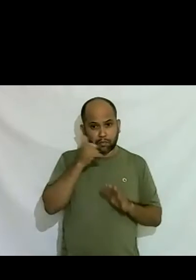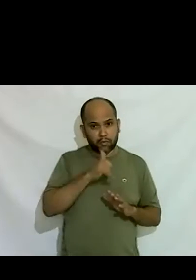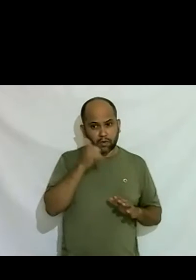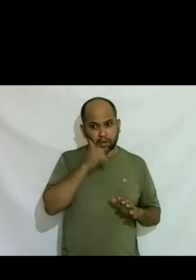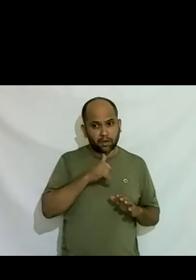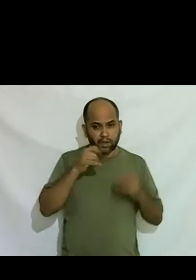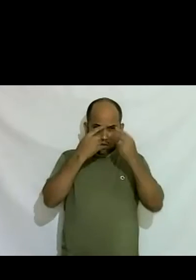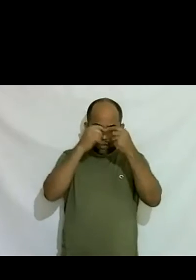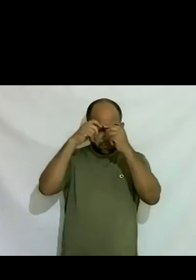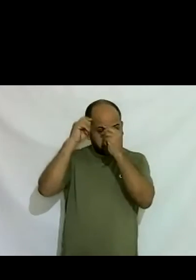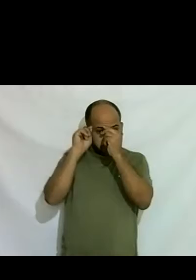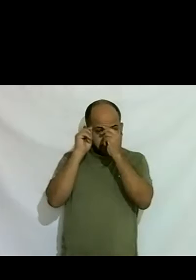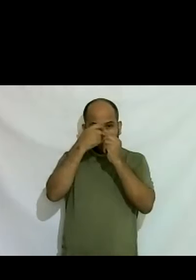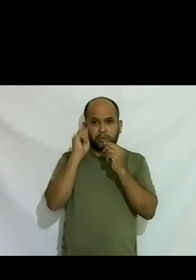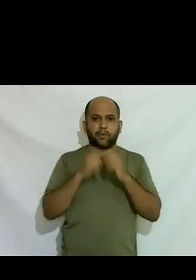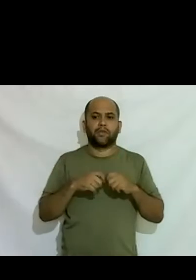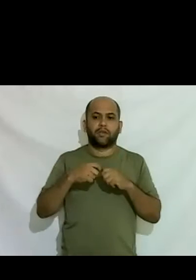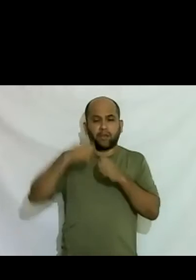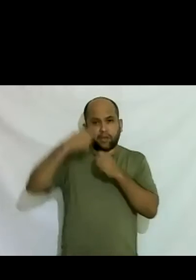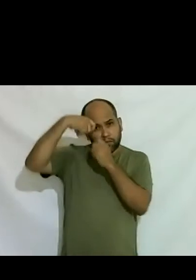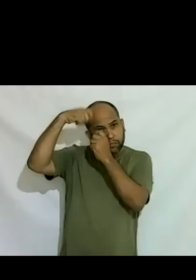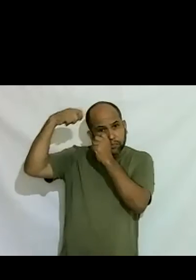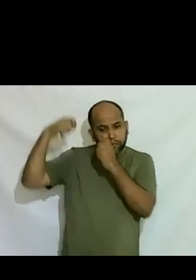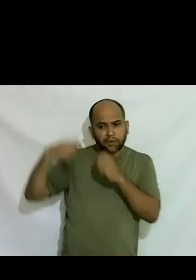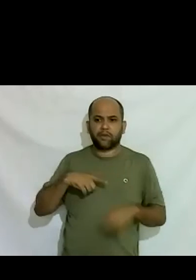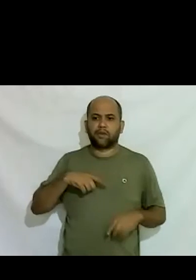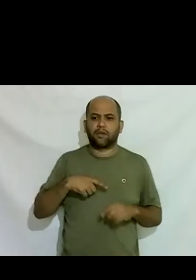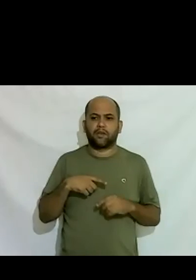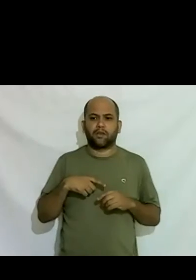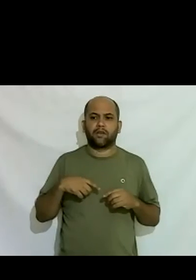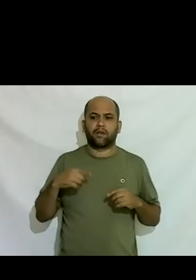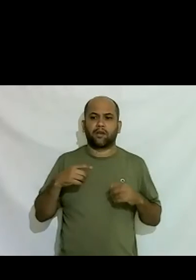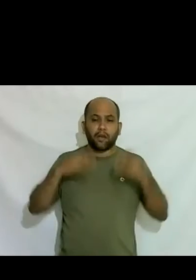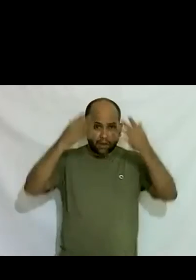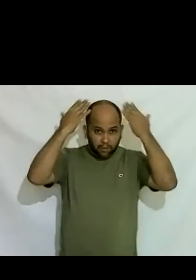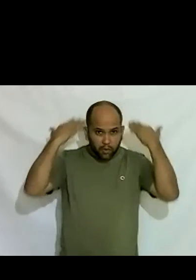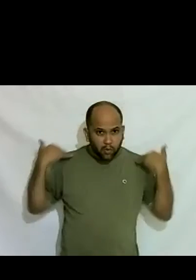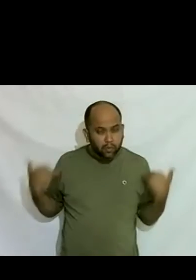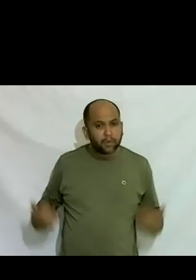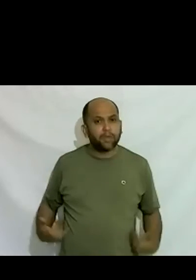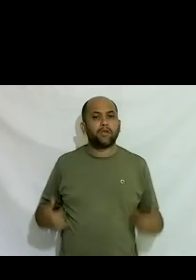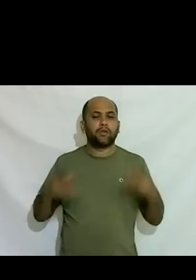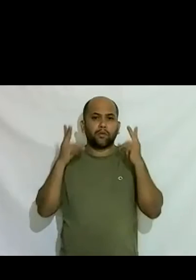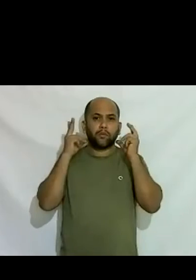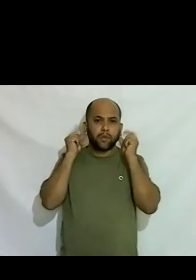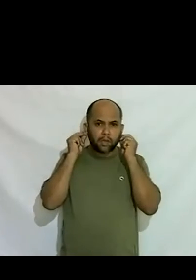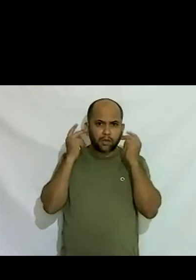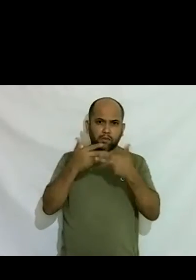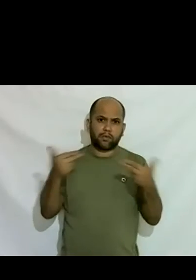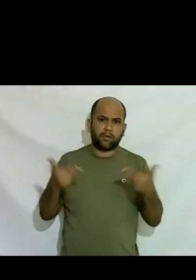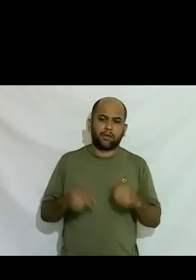fazia sobrancelha que dava muito na vista e cabelo comprido e aí me convidaram a fazer uma